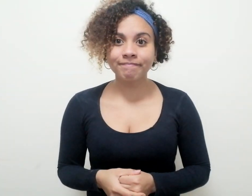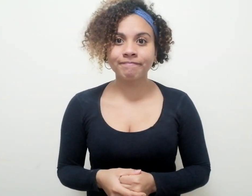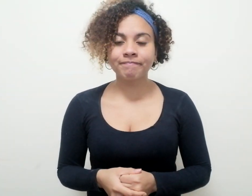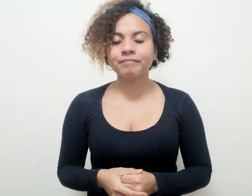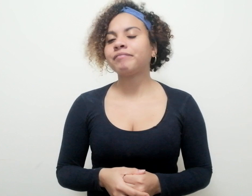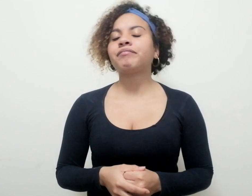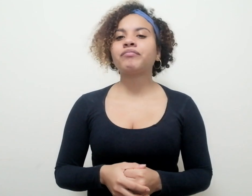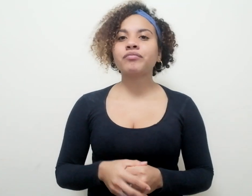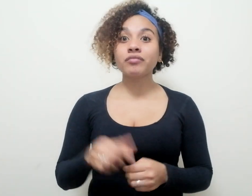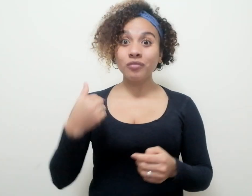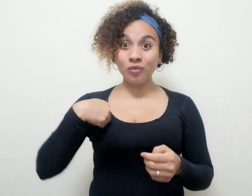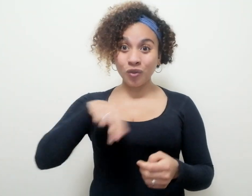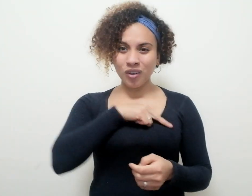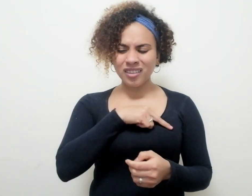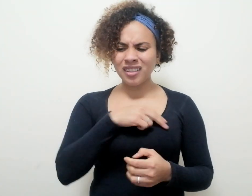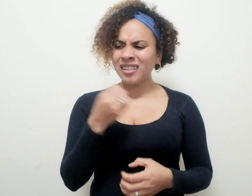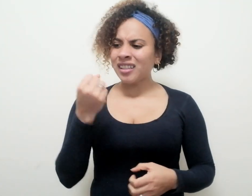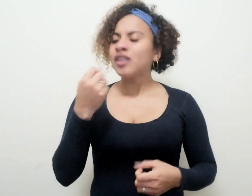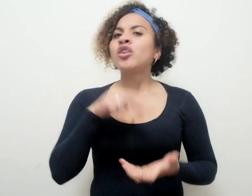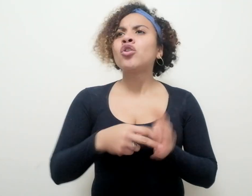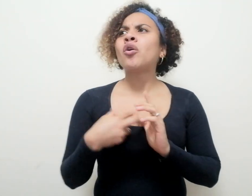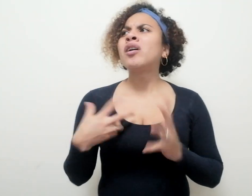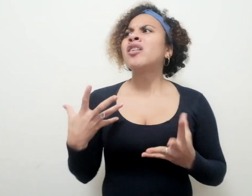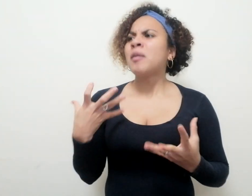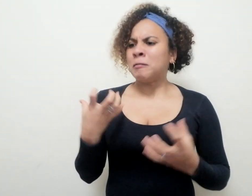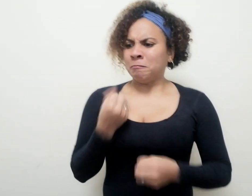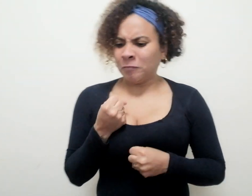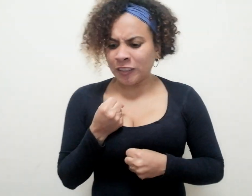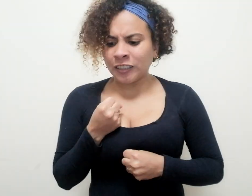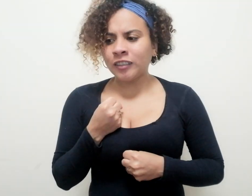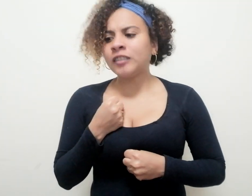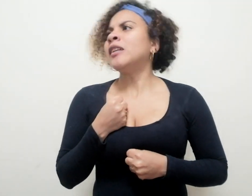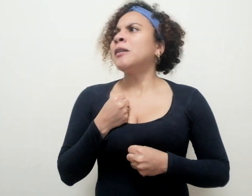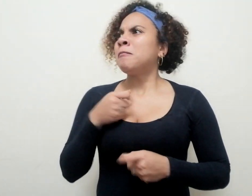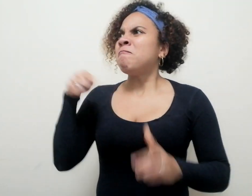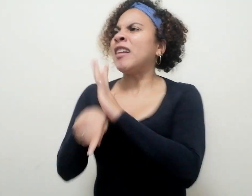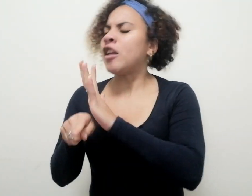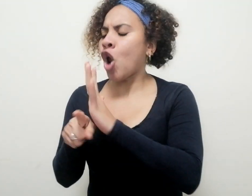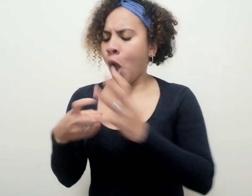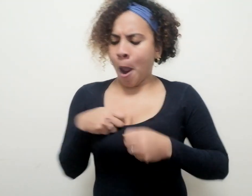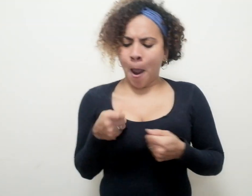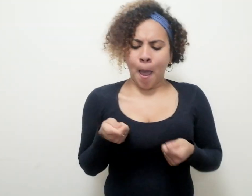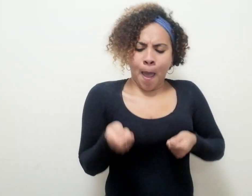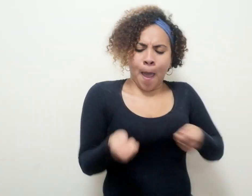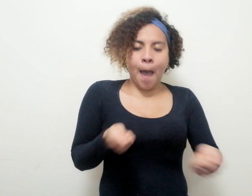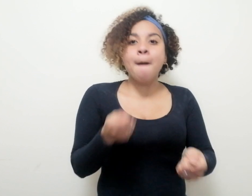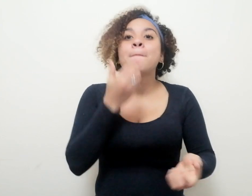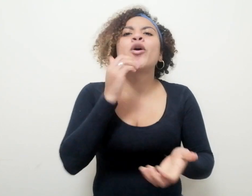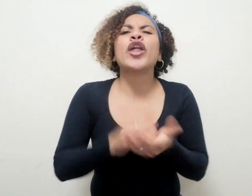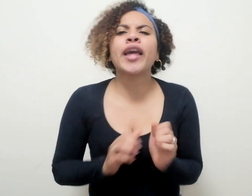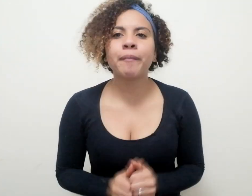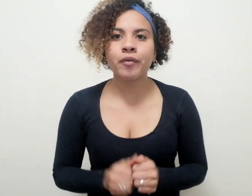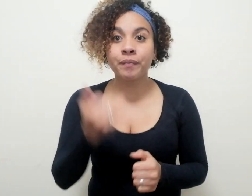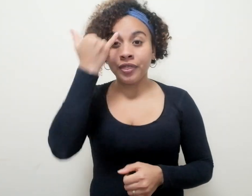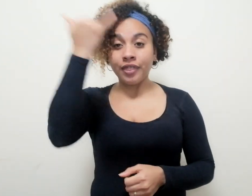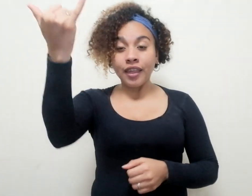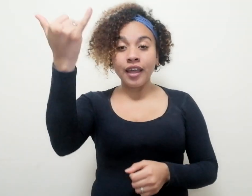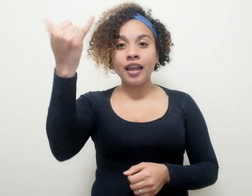A nuestra resistencia, matarlo, la domesticamos, por ejemplo, con la idea del buen